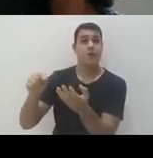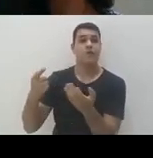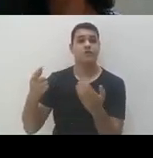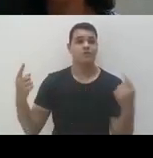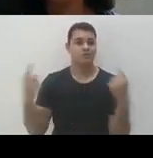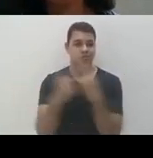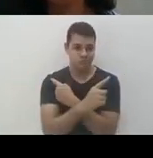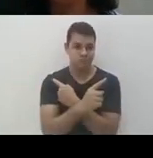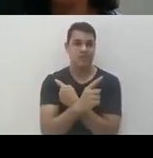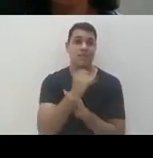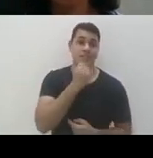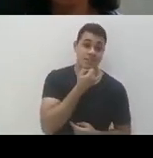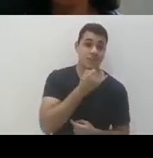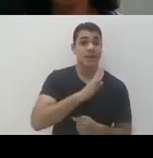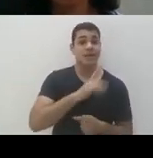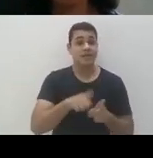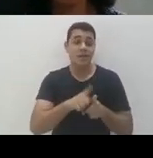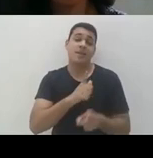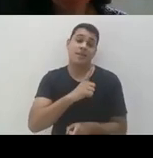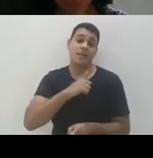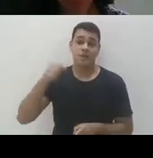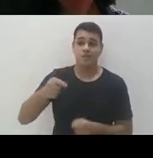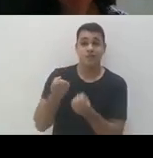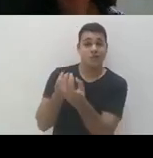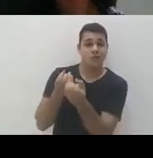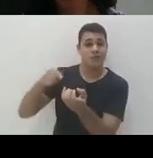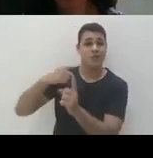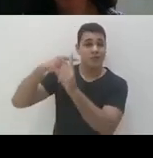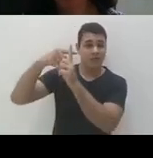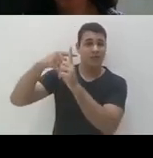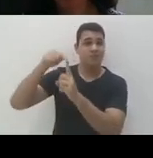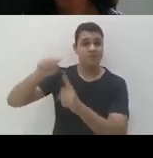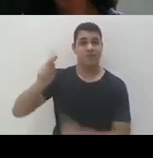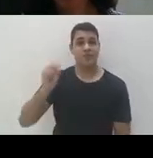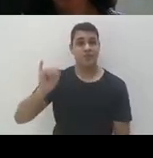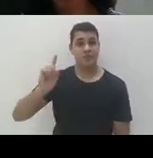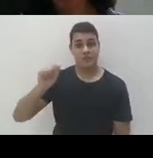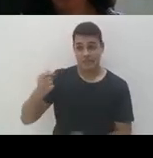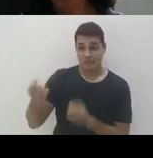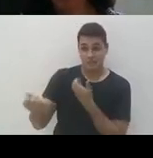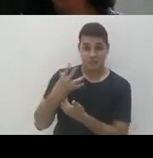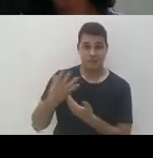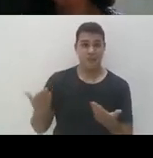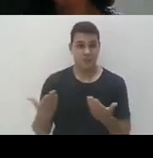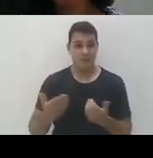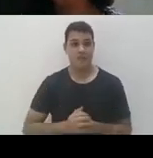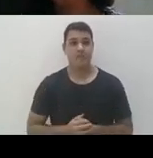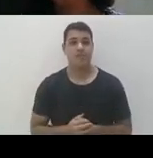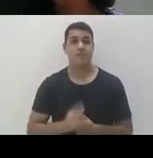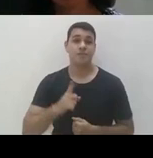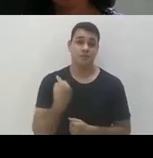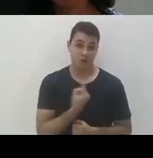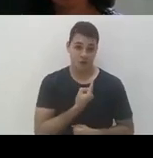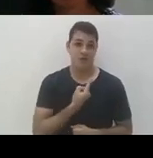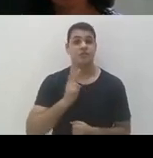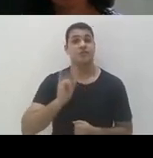triste, por outro, a gente tem uma informação positiva que a Ilda nos mandou agora. Então, assim, a gente vai passar agora